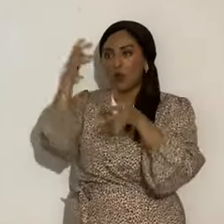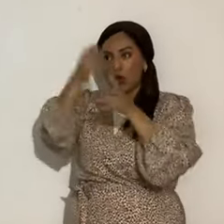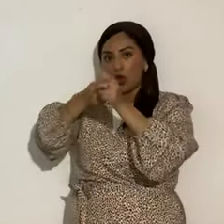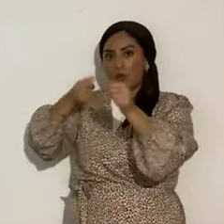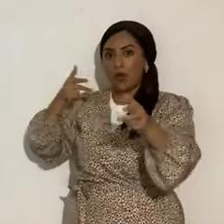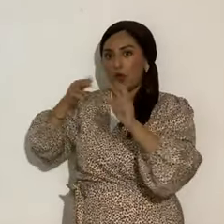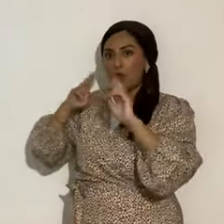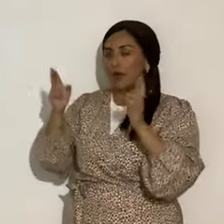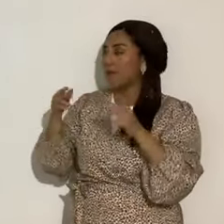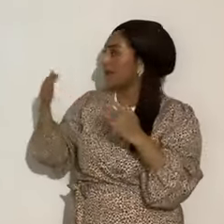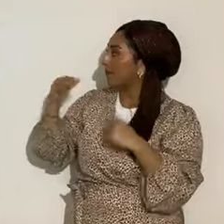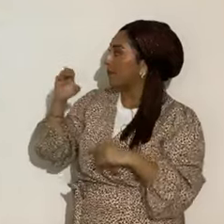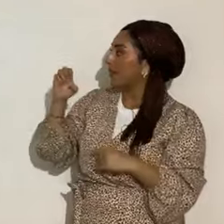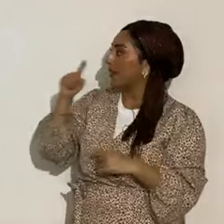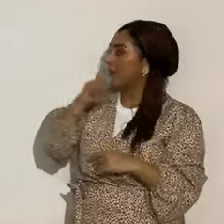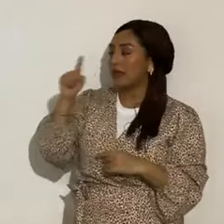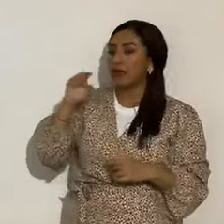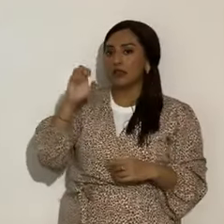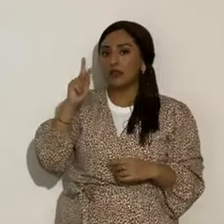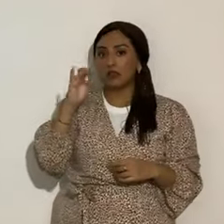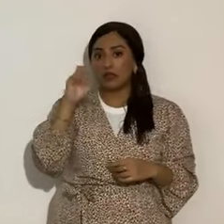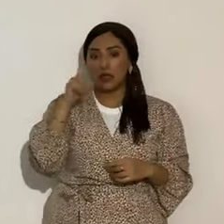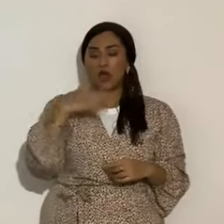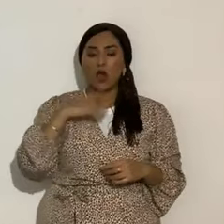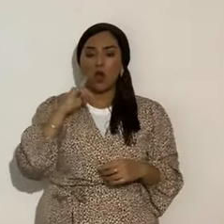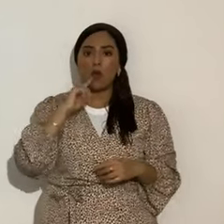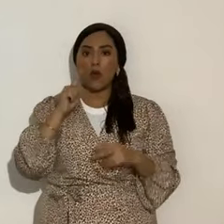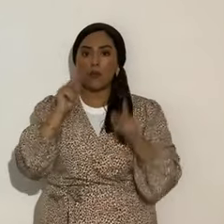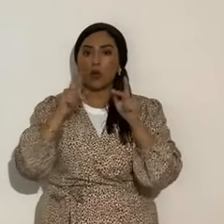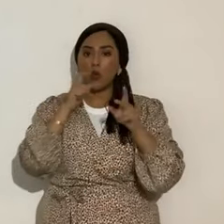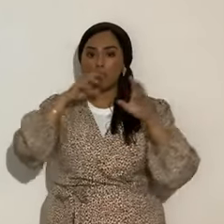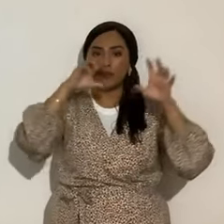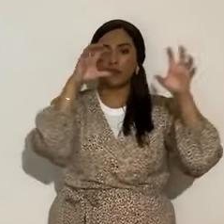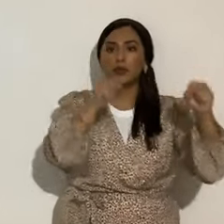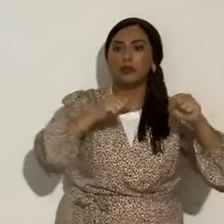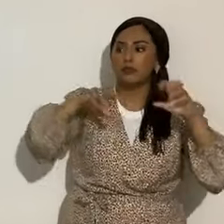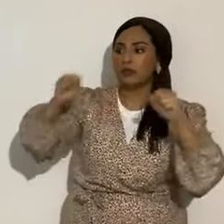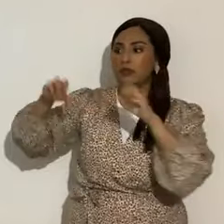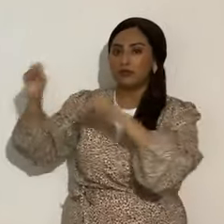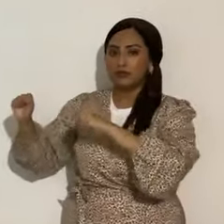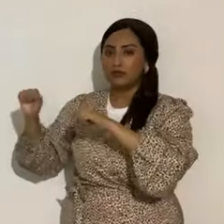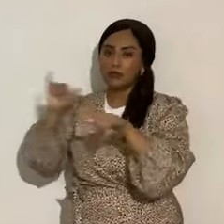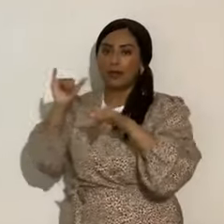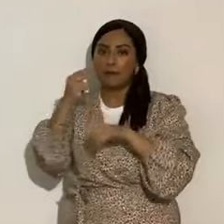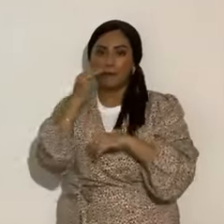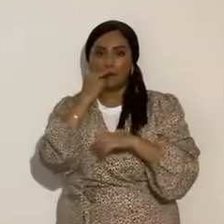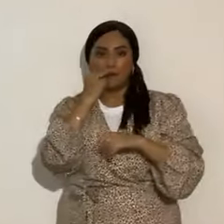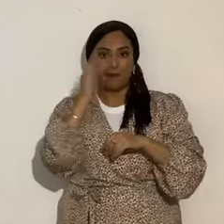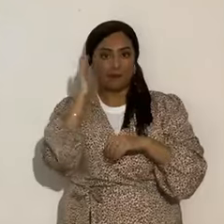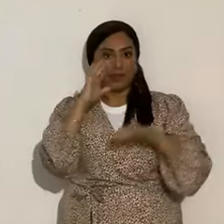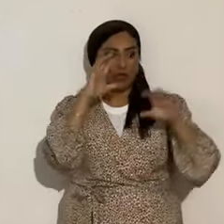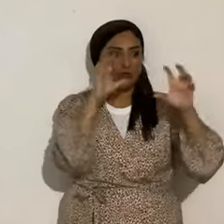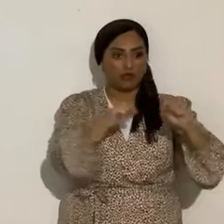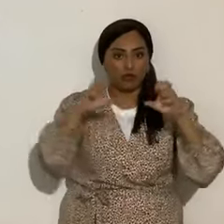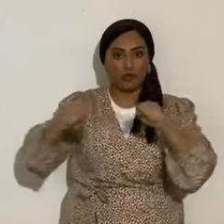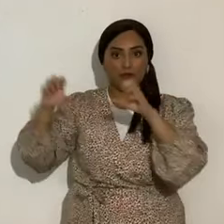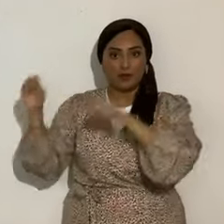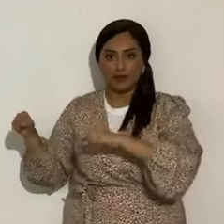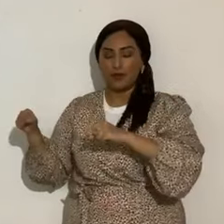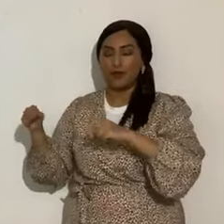En Ezequiel está enviaré cazadores, y uno de ellos fue Hitler. Todo eso ya está administrado